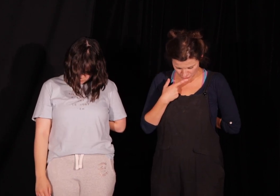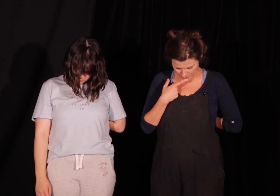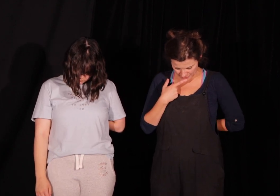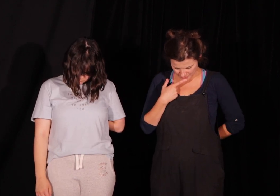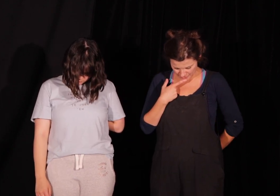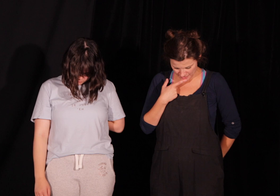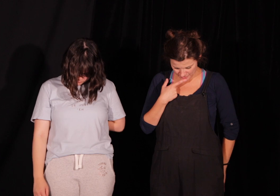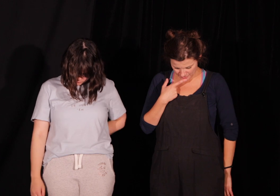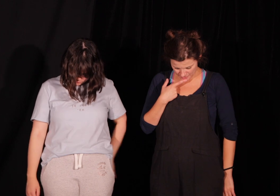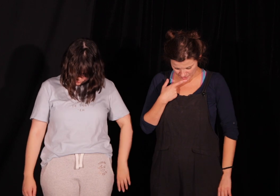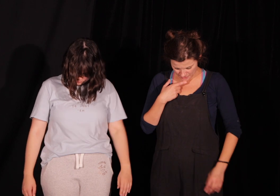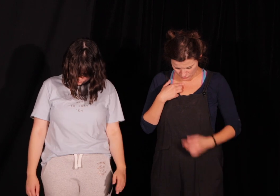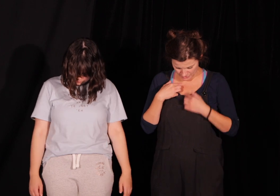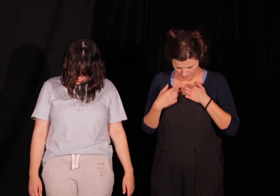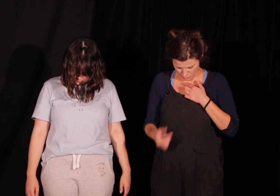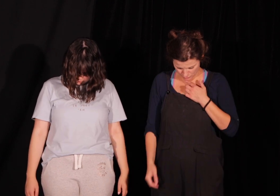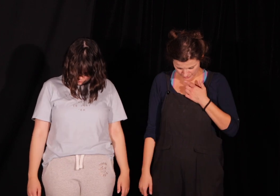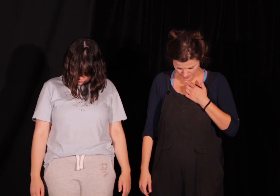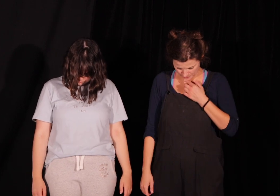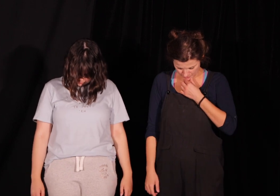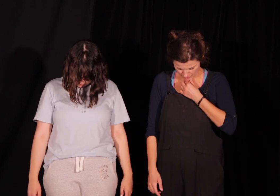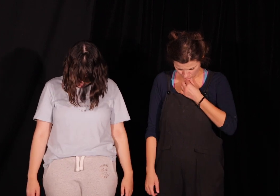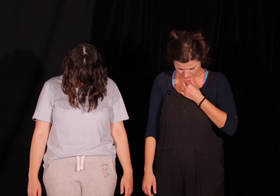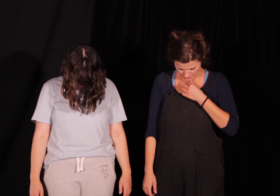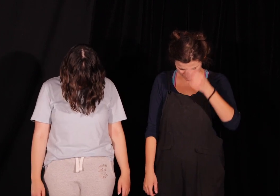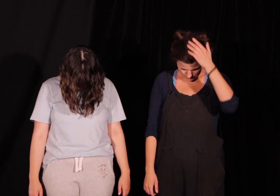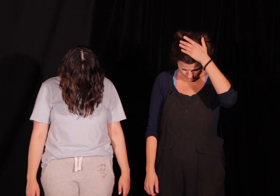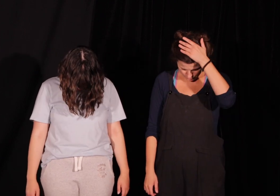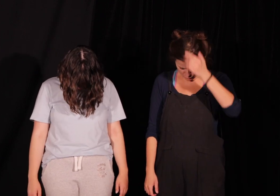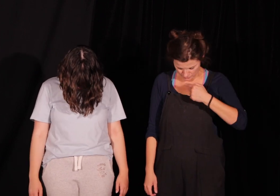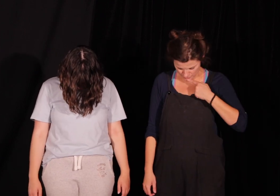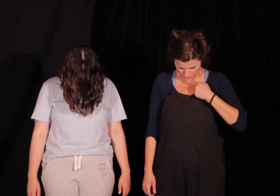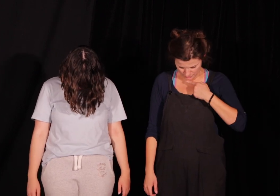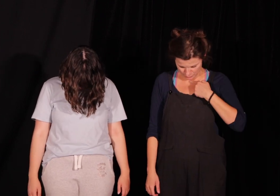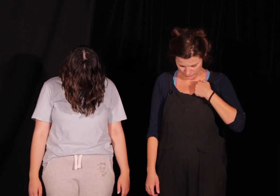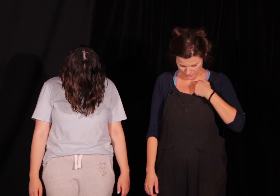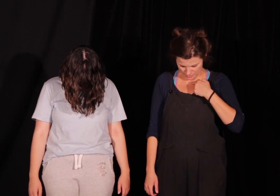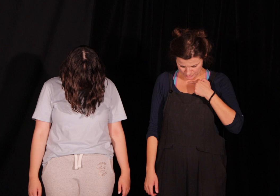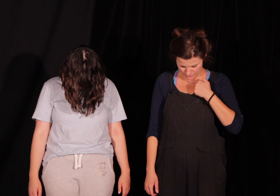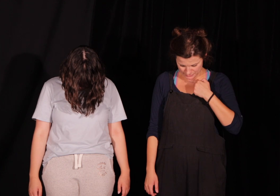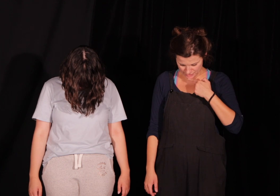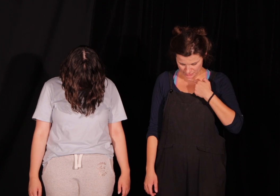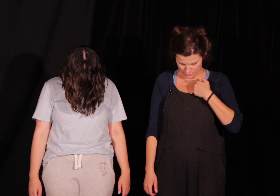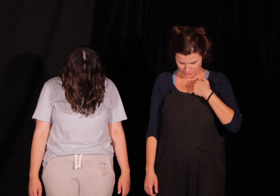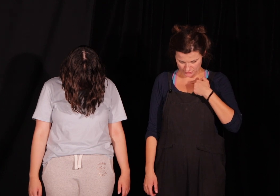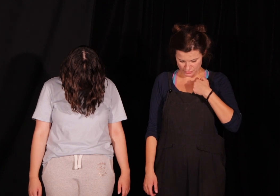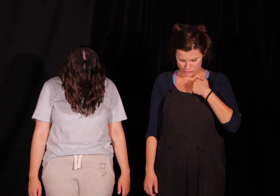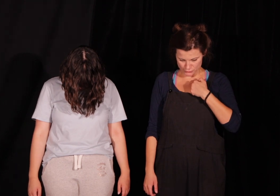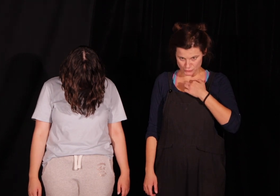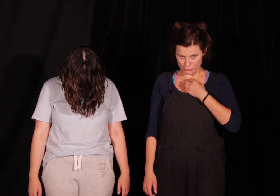puszczamy rękę, dociskamy głowę tutaj w dół, żeby broda starała się nacisnąć do